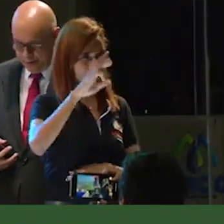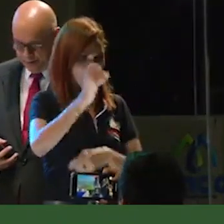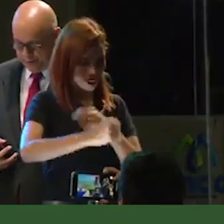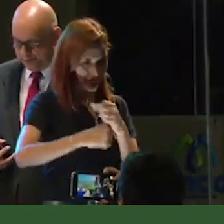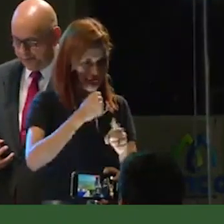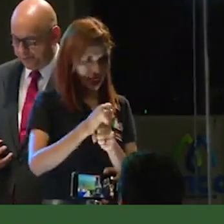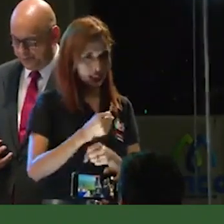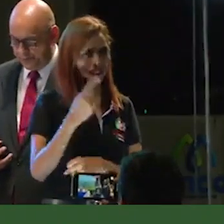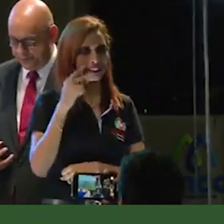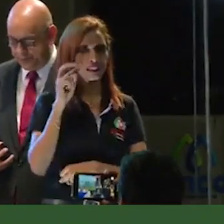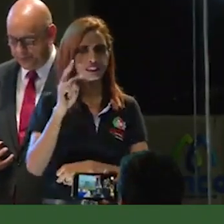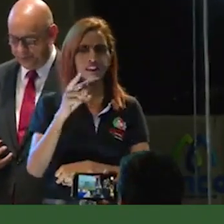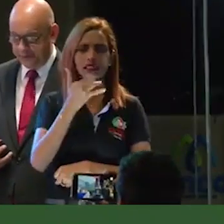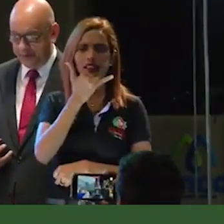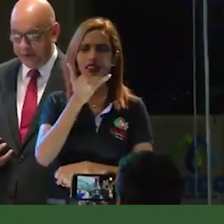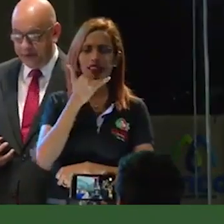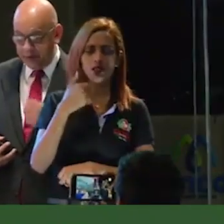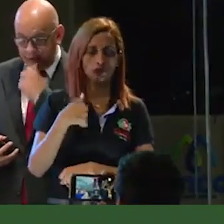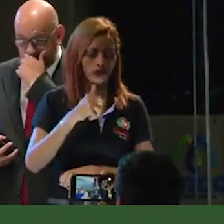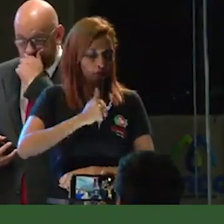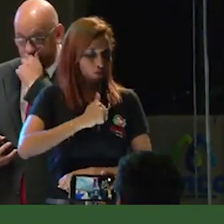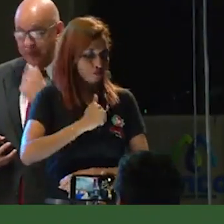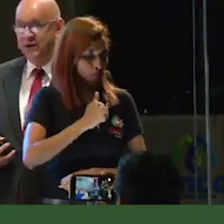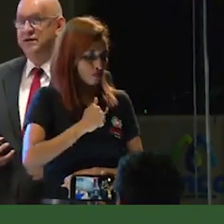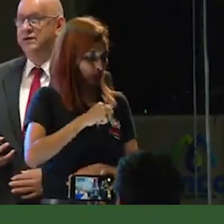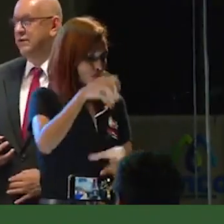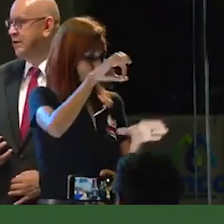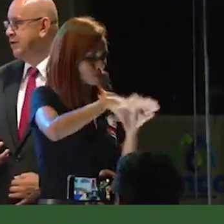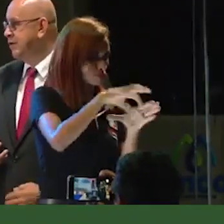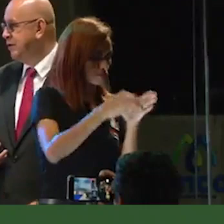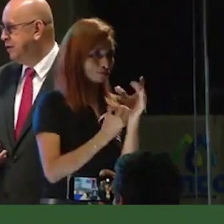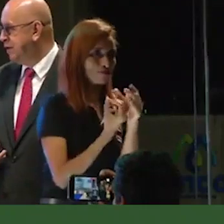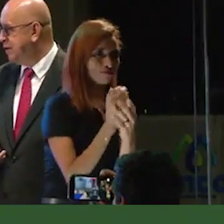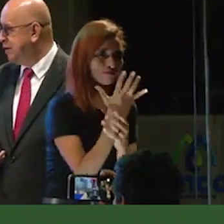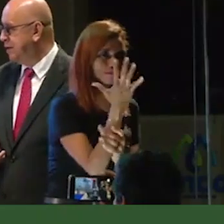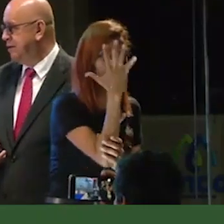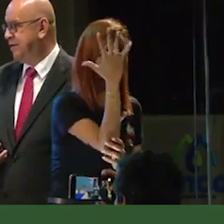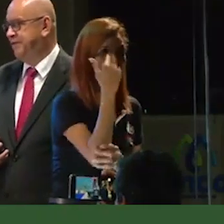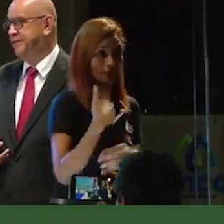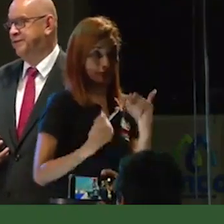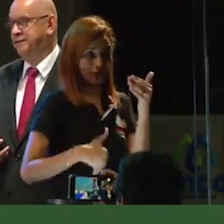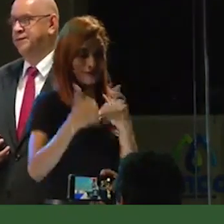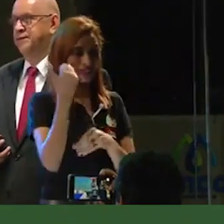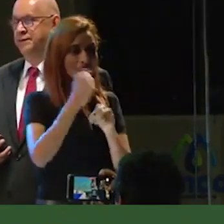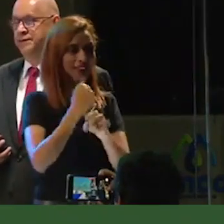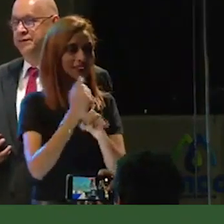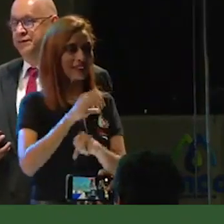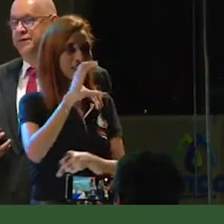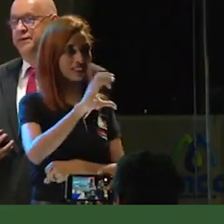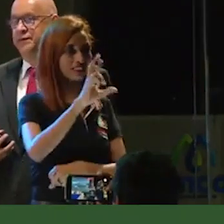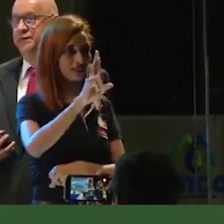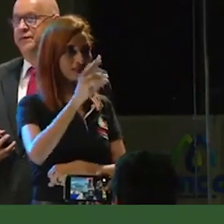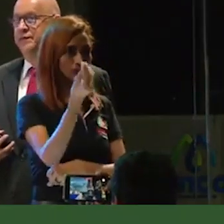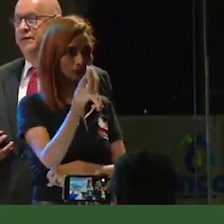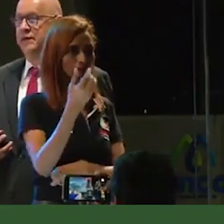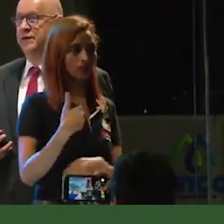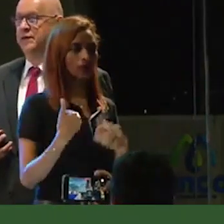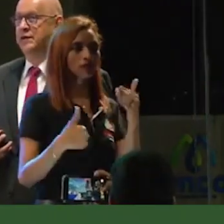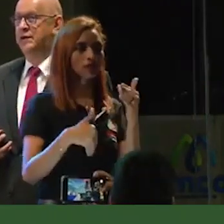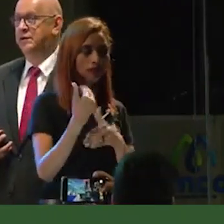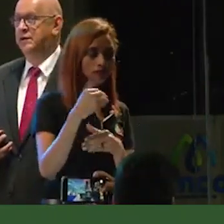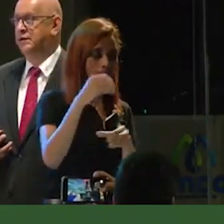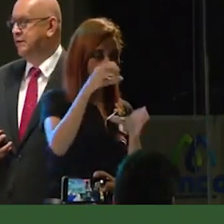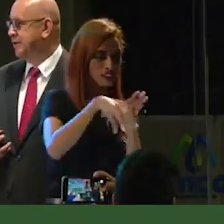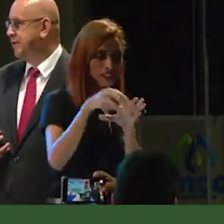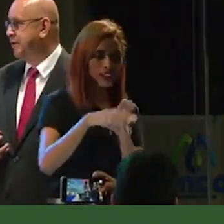de cómo sembré árboles siendo funcionario de la CRQ cuando inicié mis labores en el sector de Pensil y Vista Hermosa, Eber